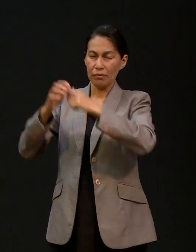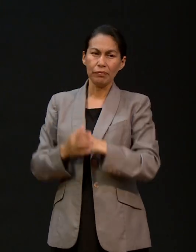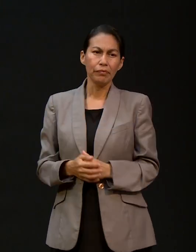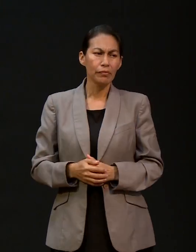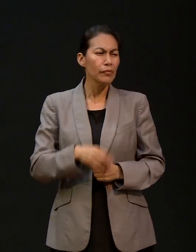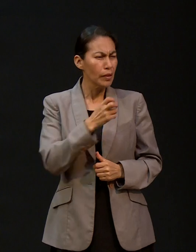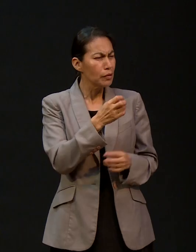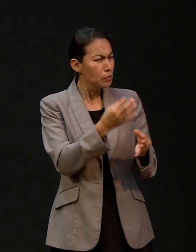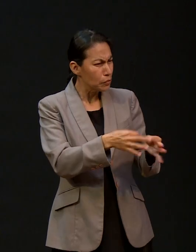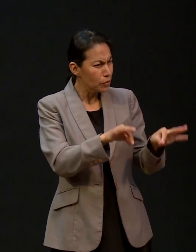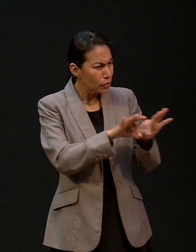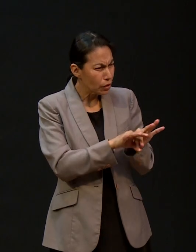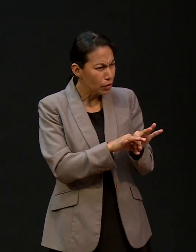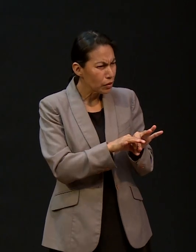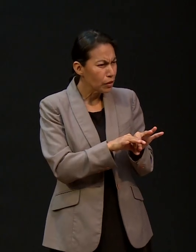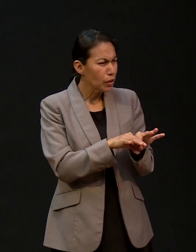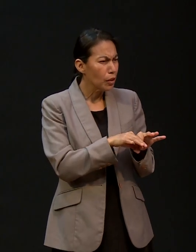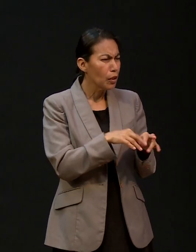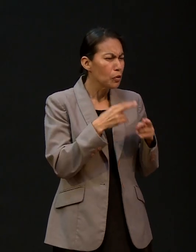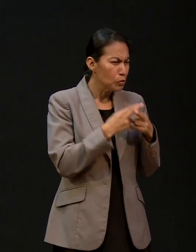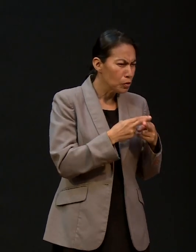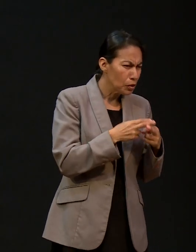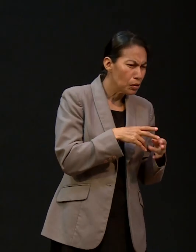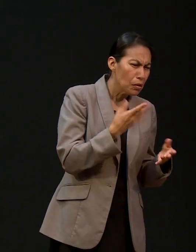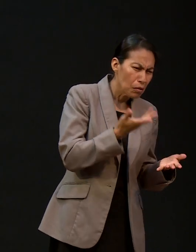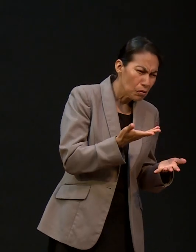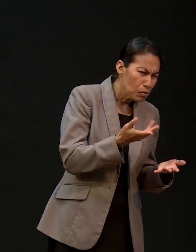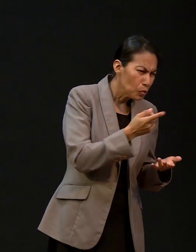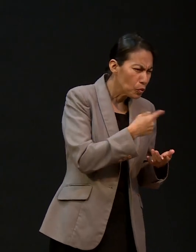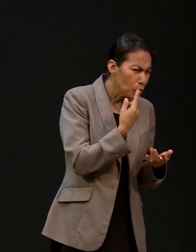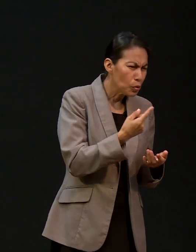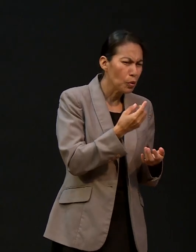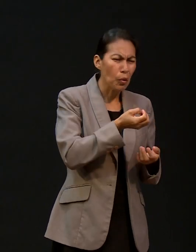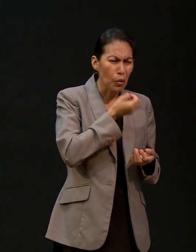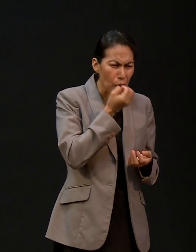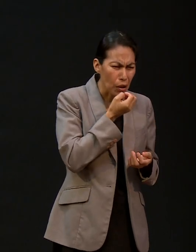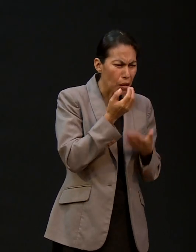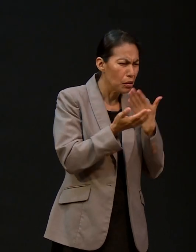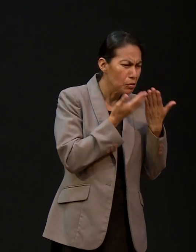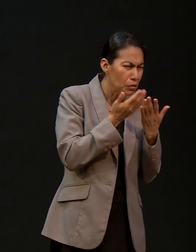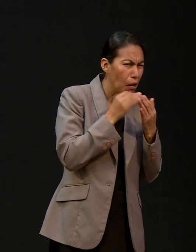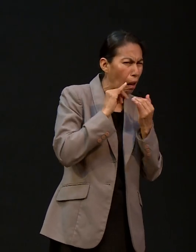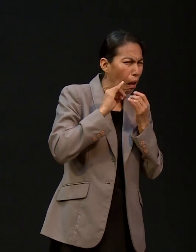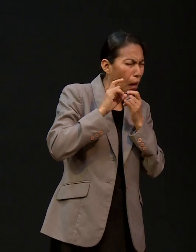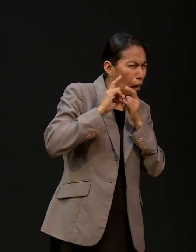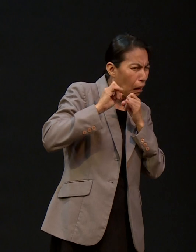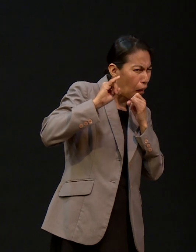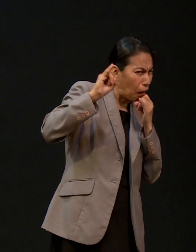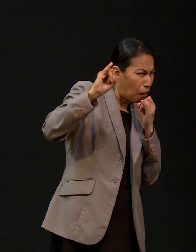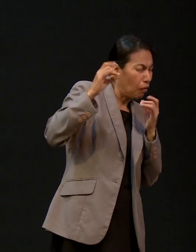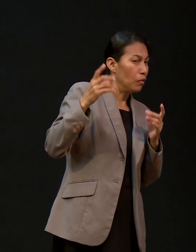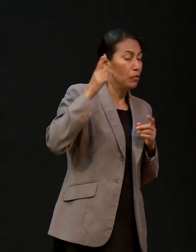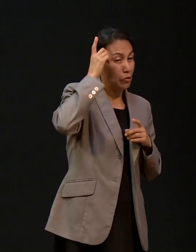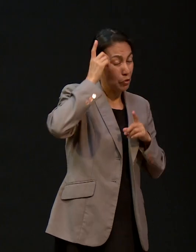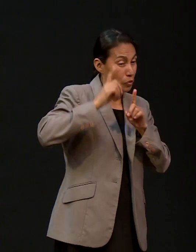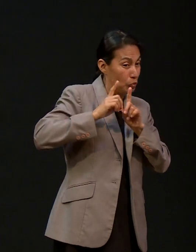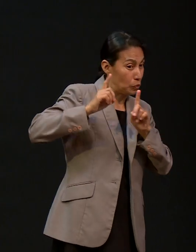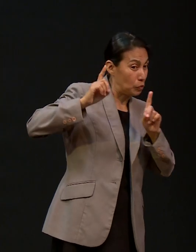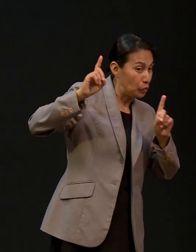no basta con seguir de lejos a Dios, aunque te hayas bautizado, muchas veces seguimos de lejos a Dios